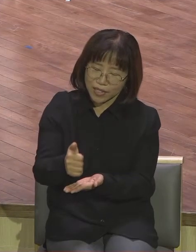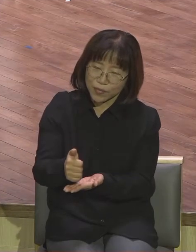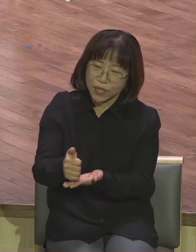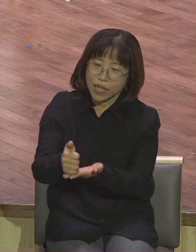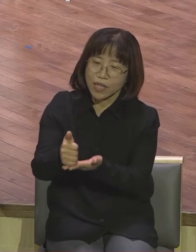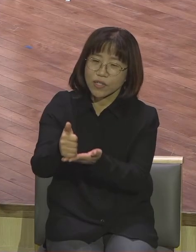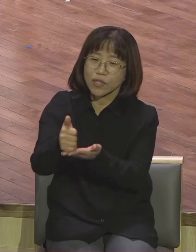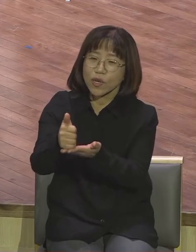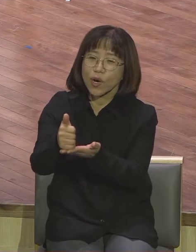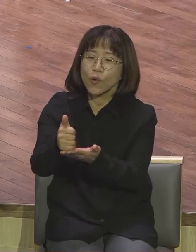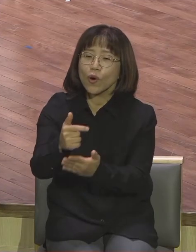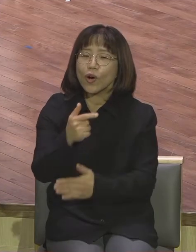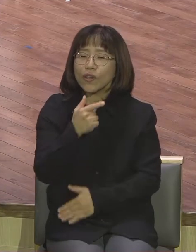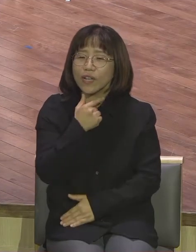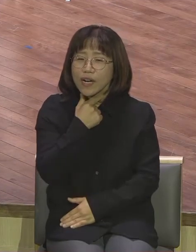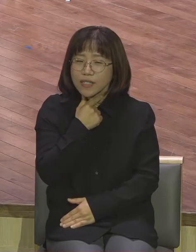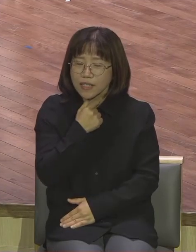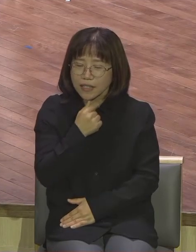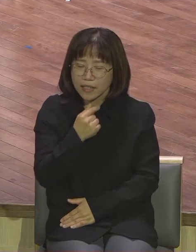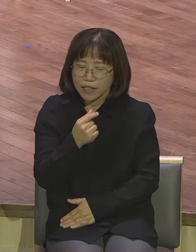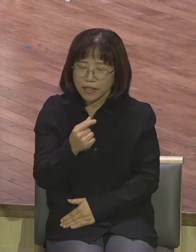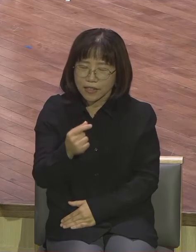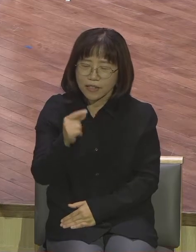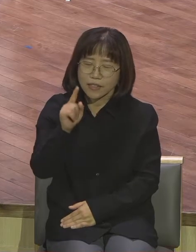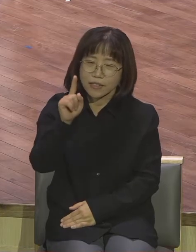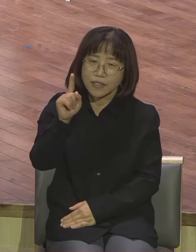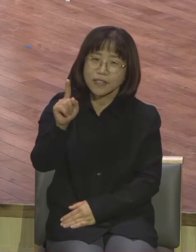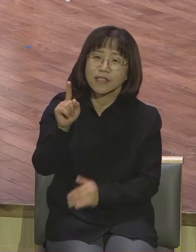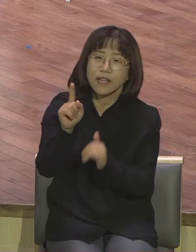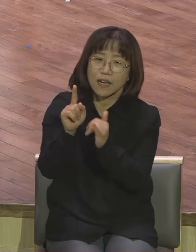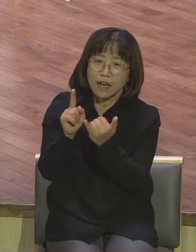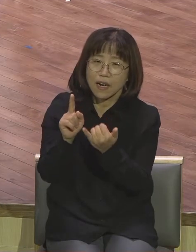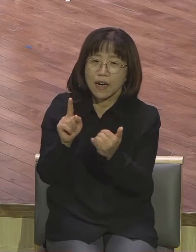하나님께서 원하시는 그 사람